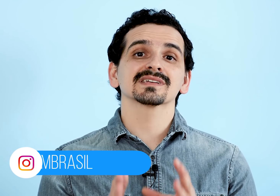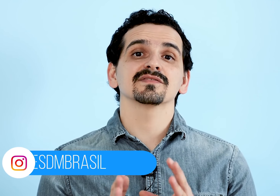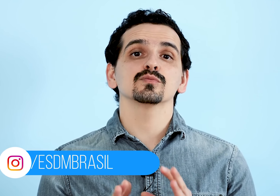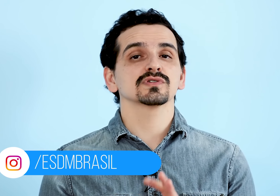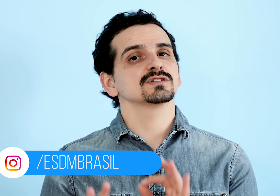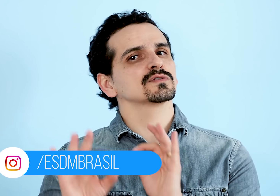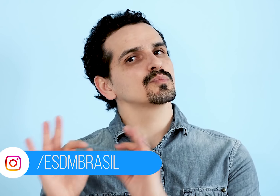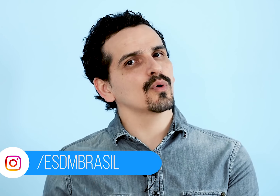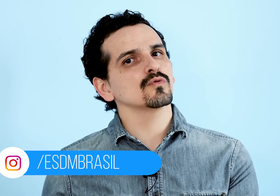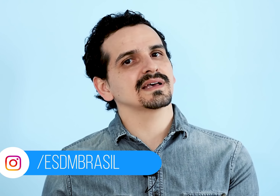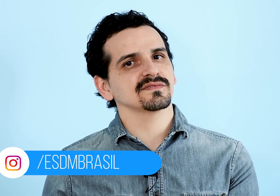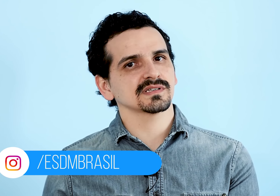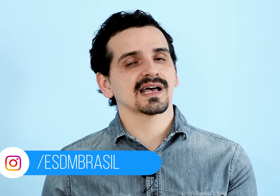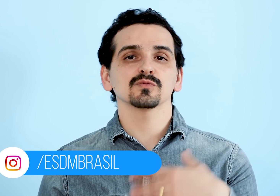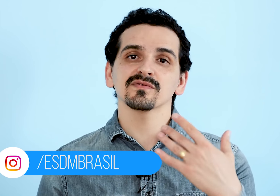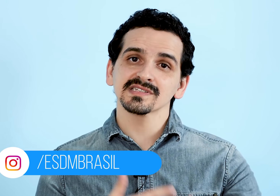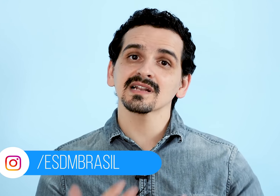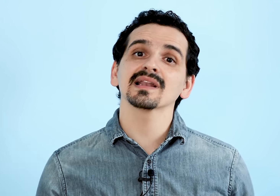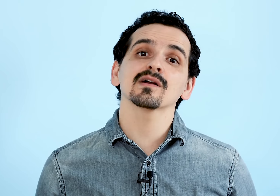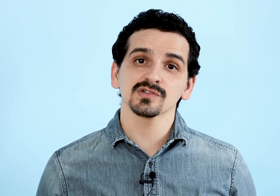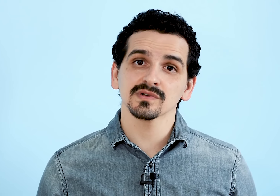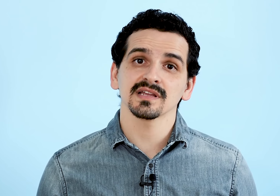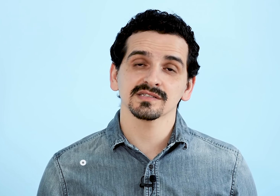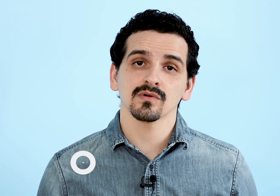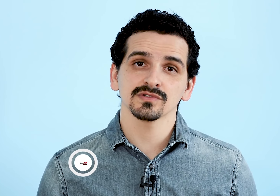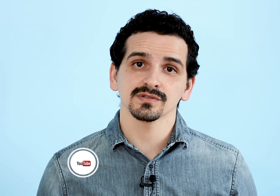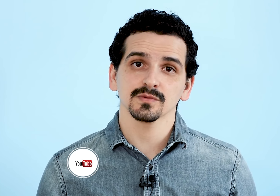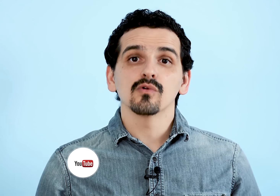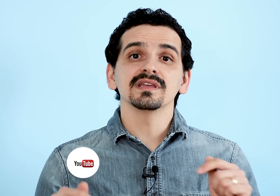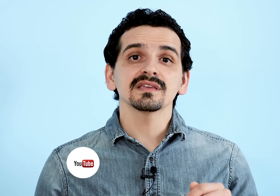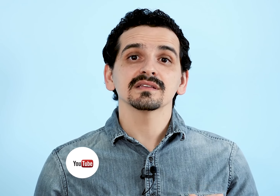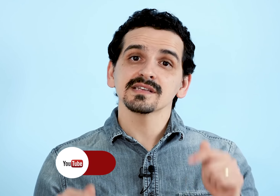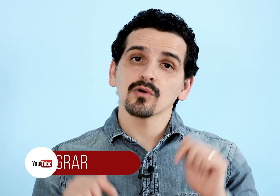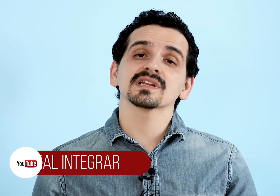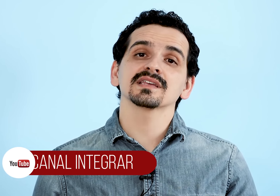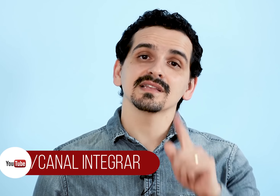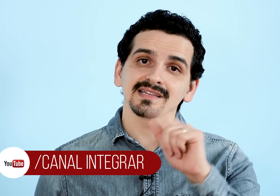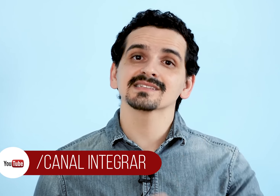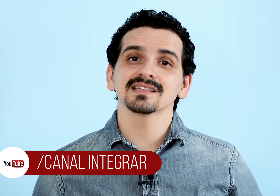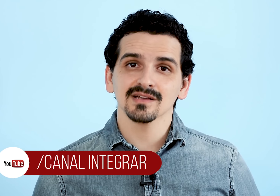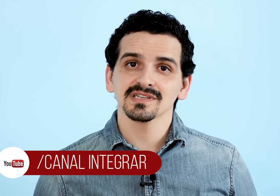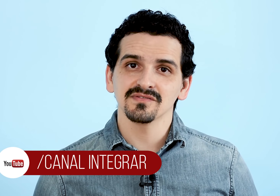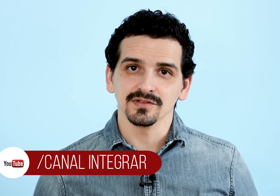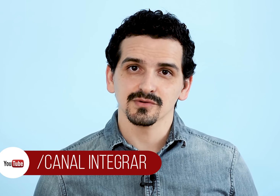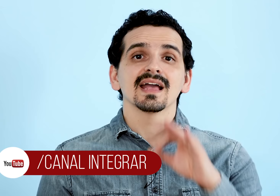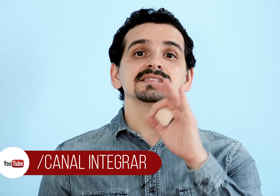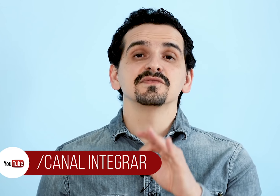descrever um procedimento um pouco mais avançado para você trabalhar com a sua criança com autismo. O link se encontra aqui na descrição desse vídeo. Esse